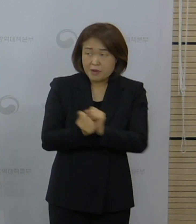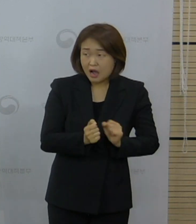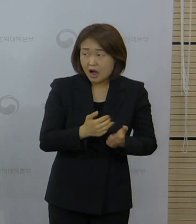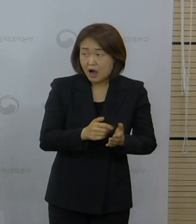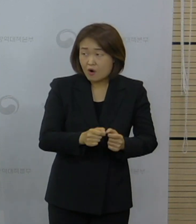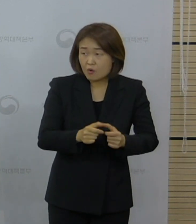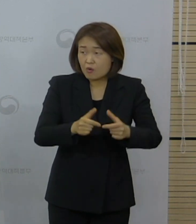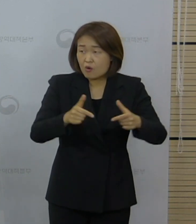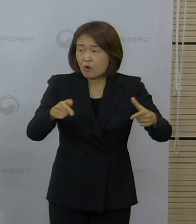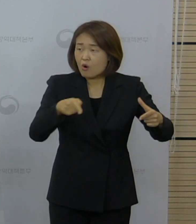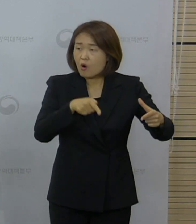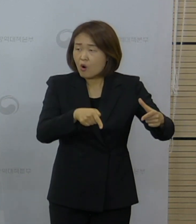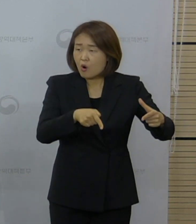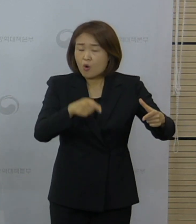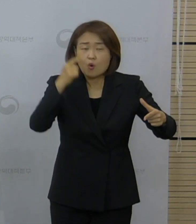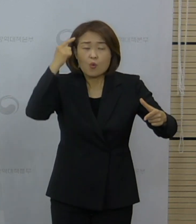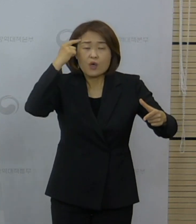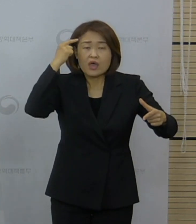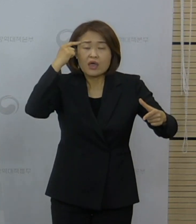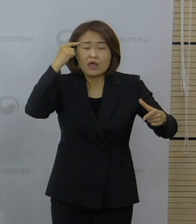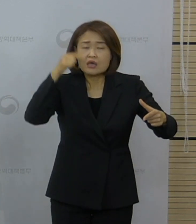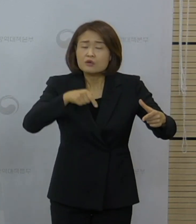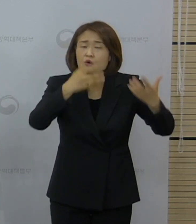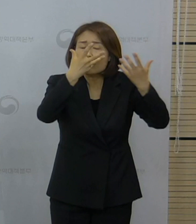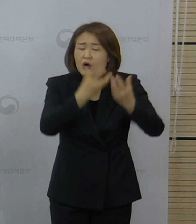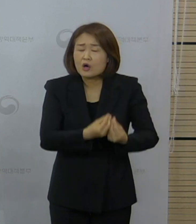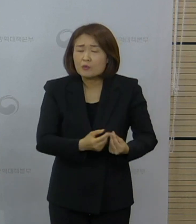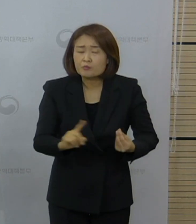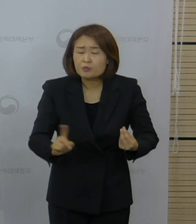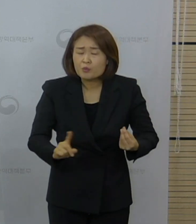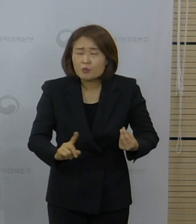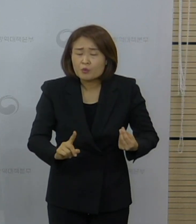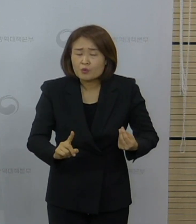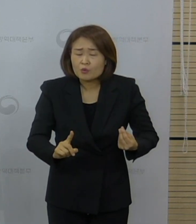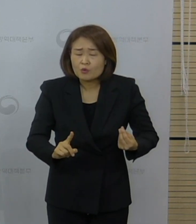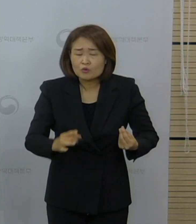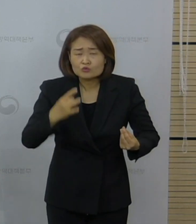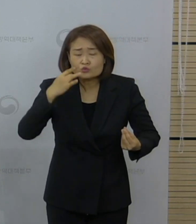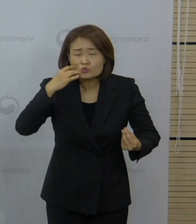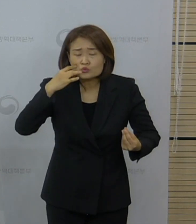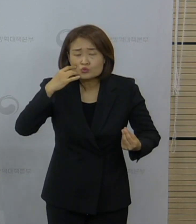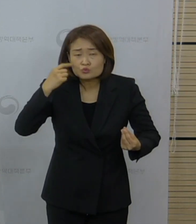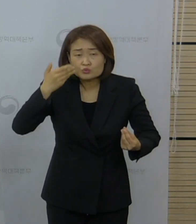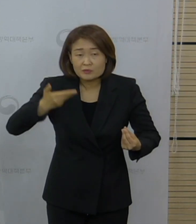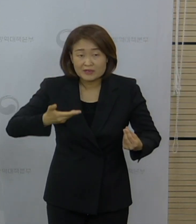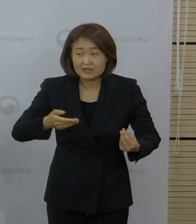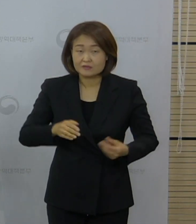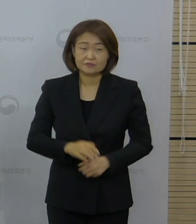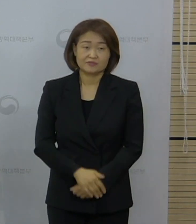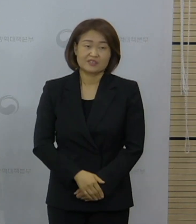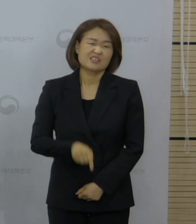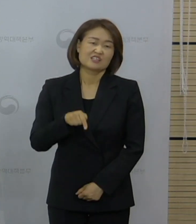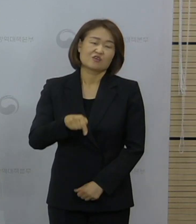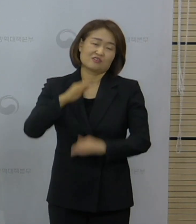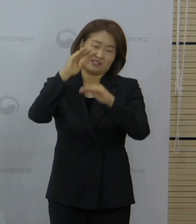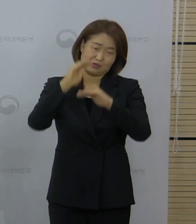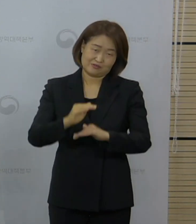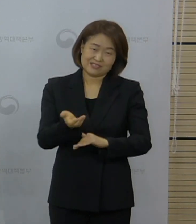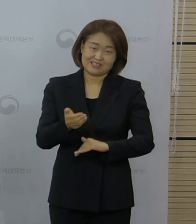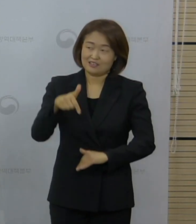질문한 내용이었는데 아까 이 부분 참 국장께서 설명을 한 부분입니다.